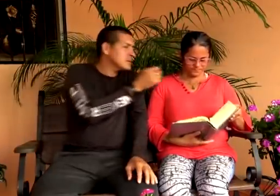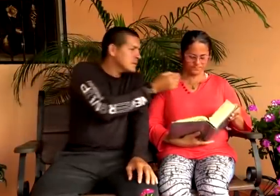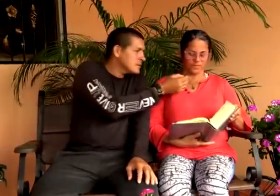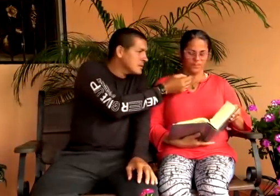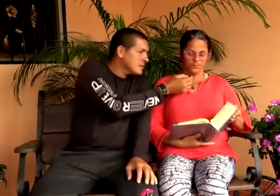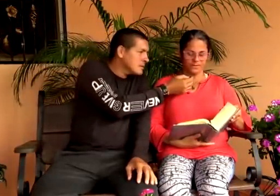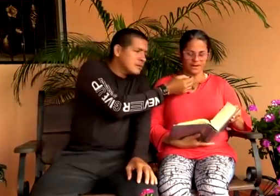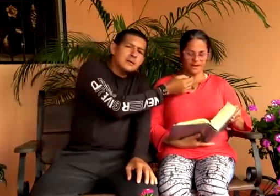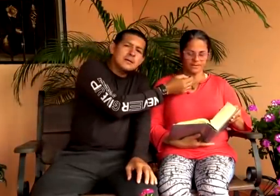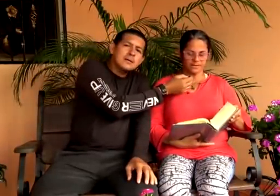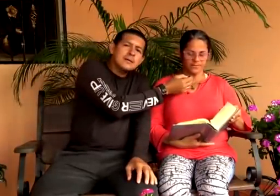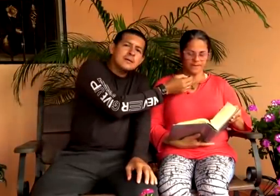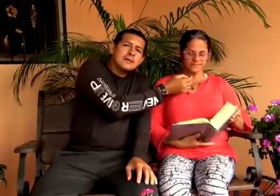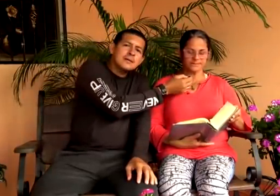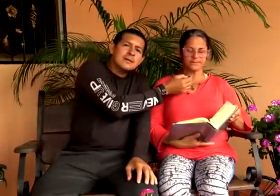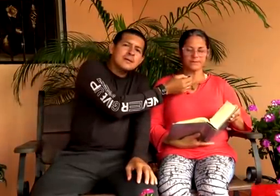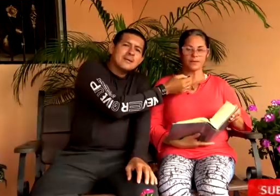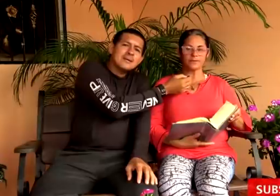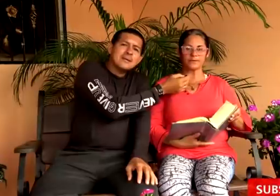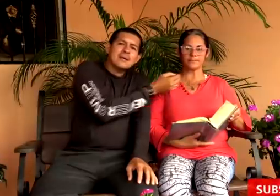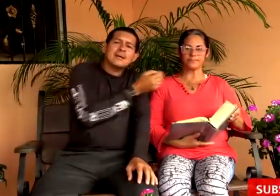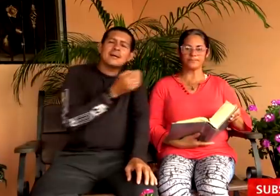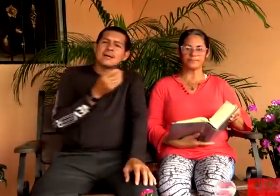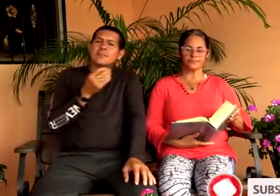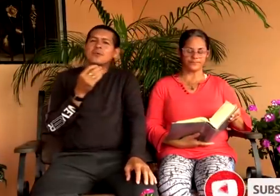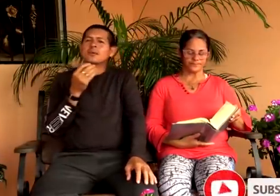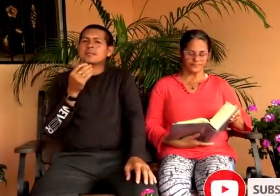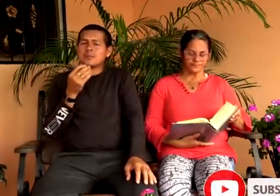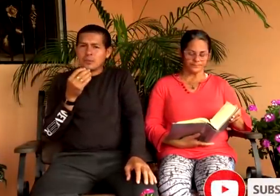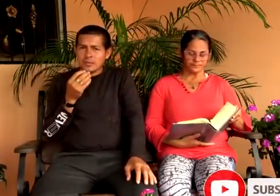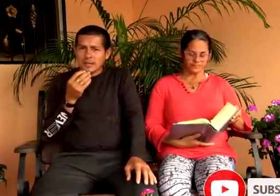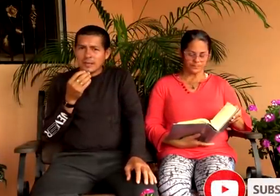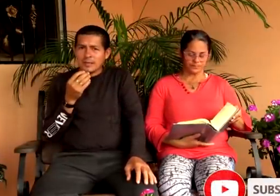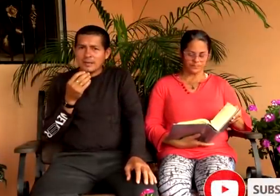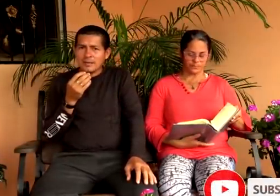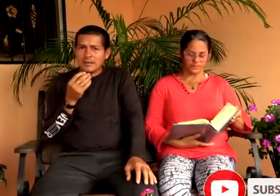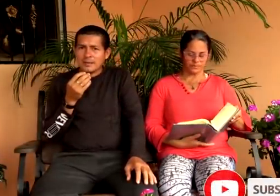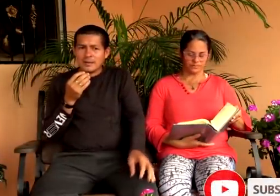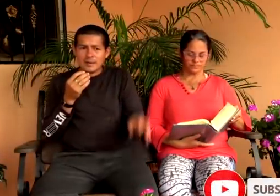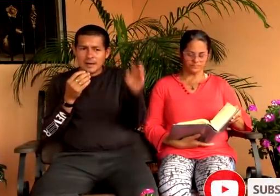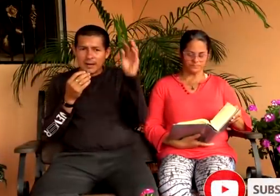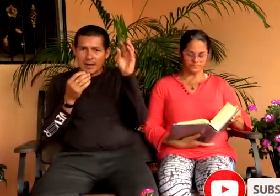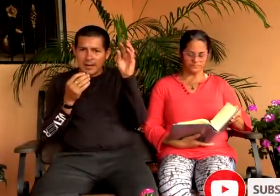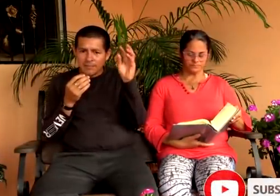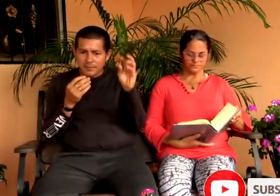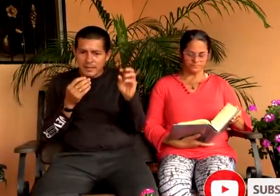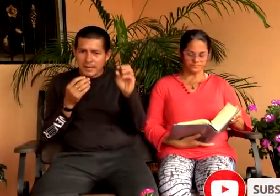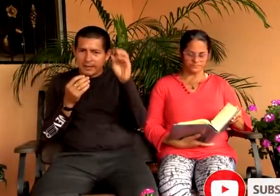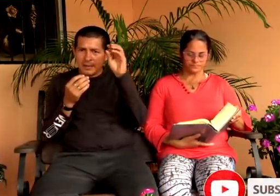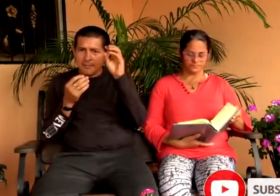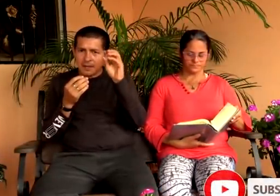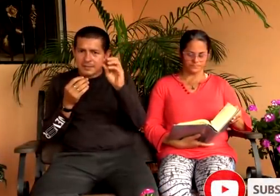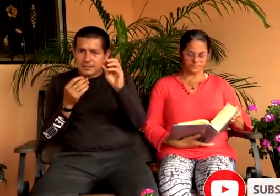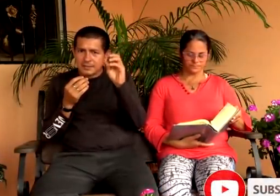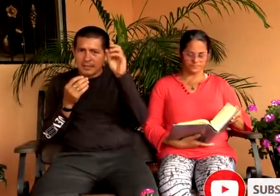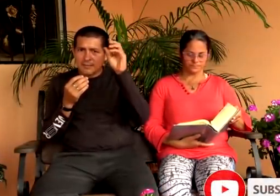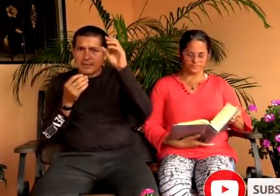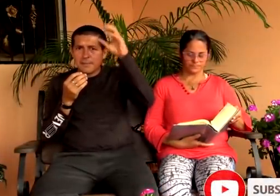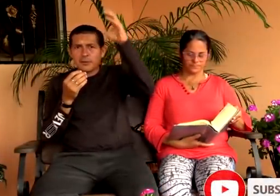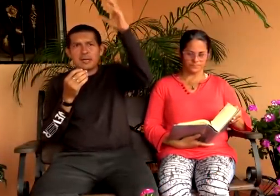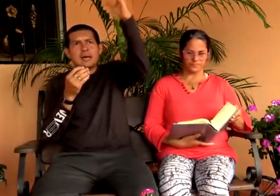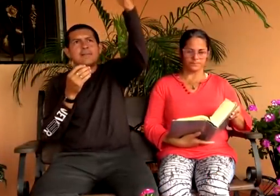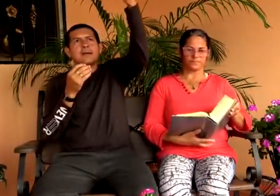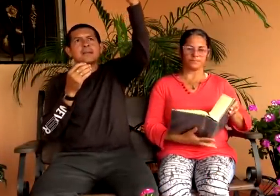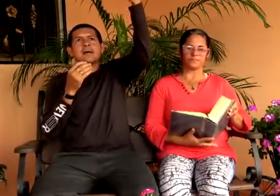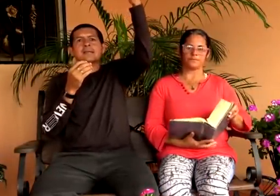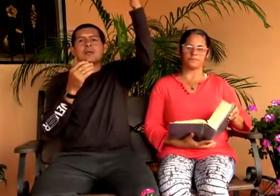es... Pilar y base de la verdad. ¿Por qué tanto ataque? Al pilar y base de la